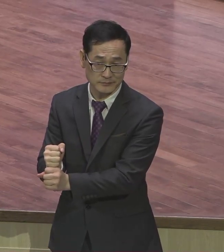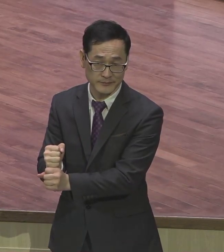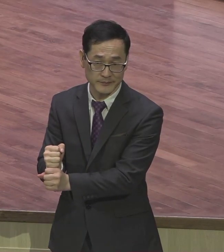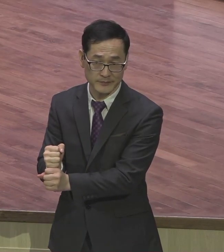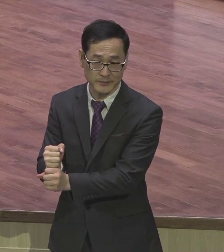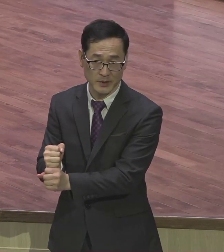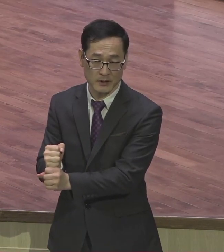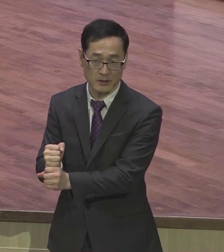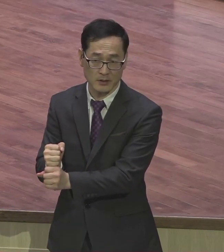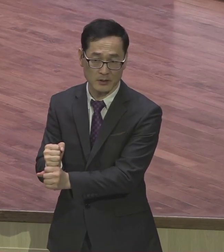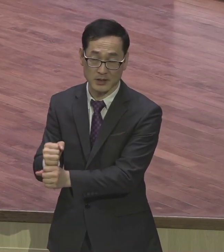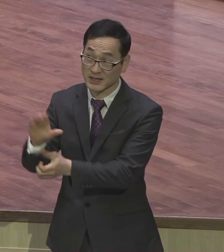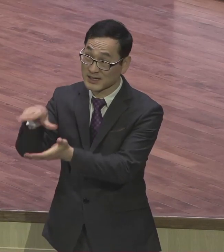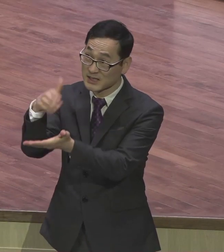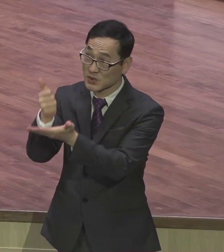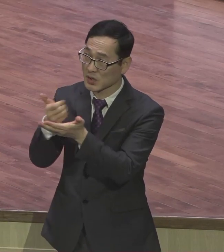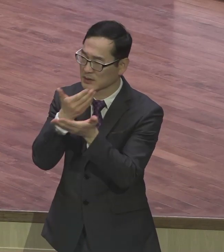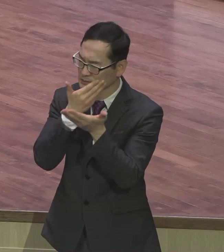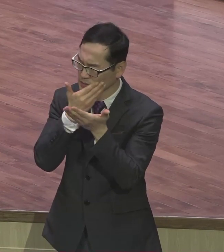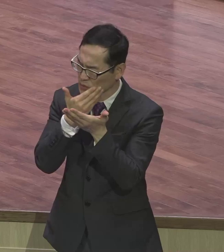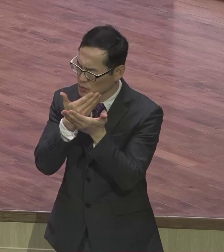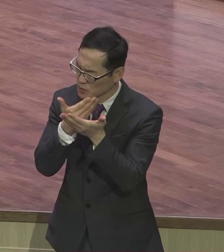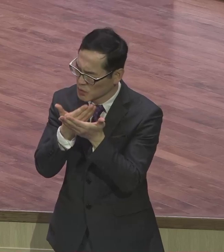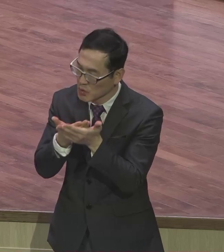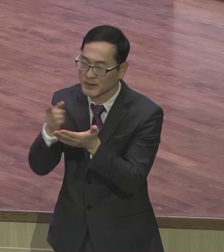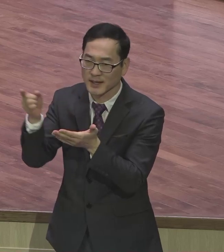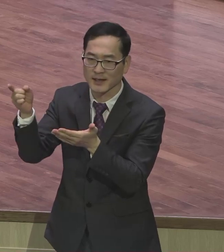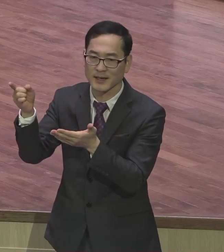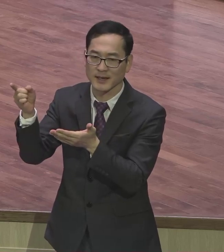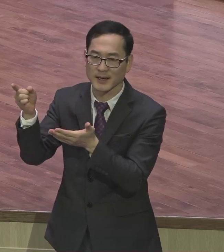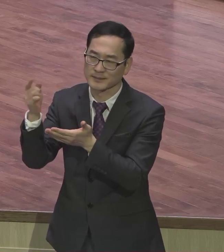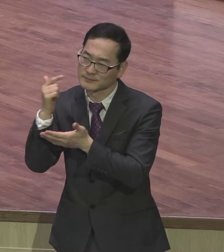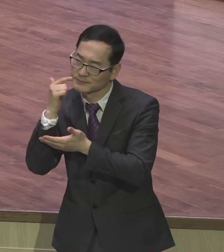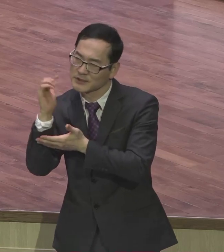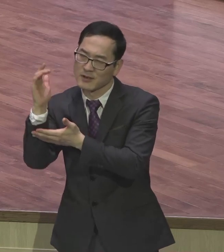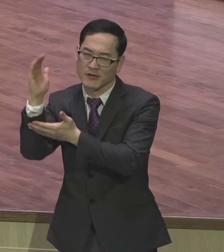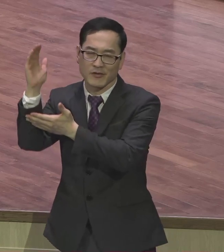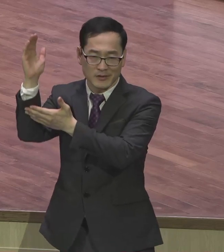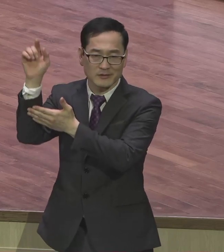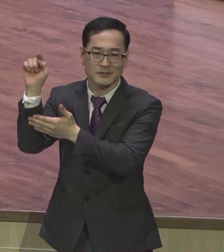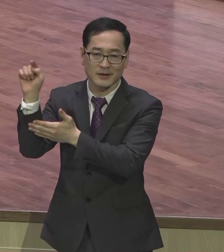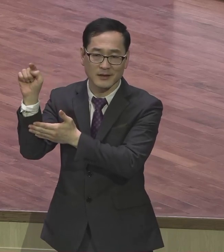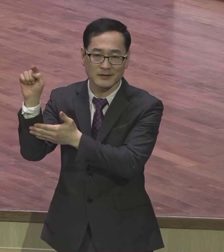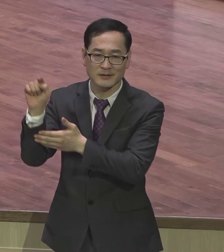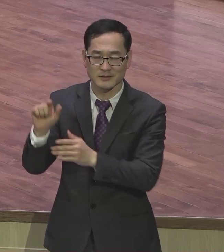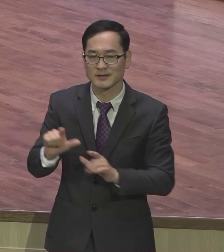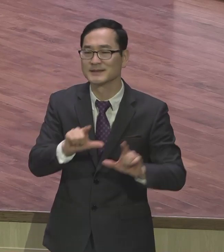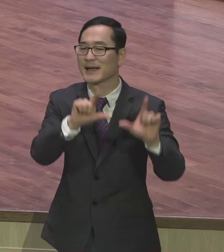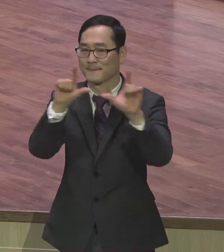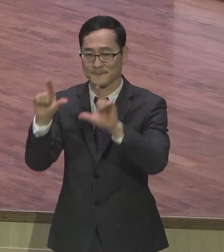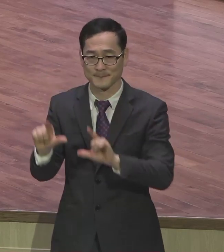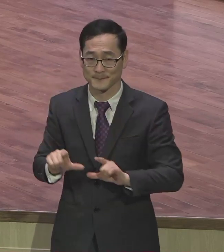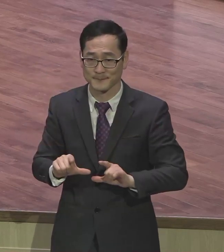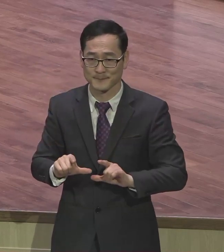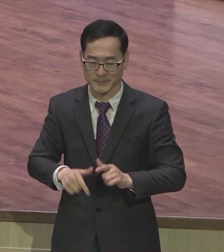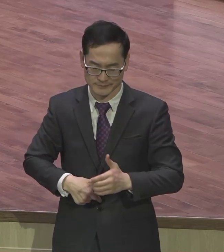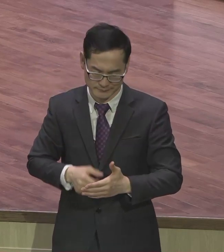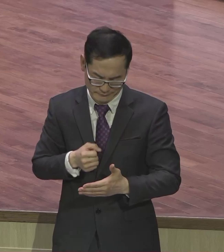존귀하게 하는 그런 삶을 살기로 결정하고 오늘부터 그런 놀라운 열매가